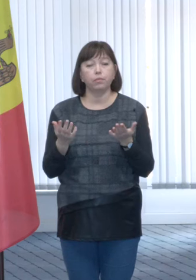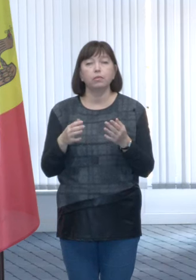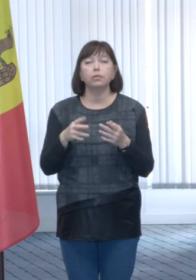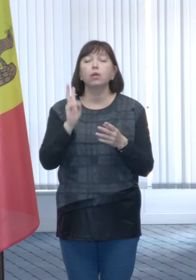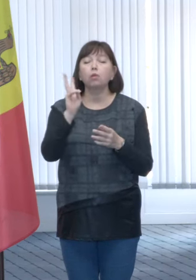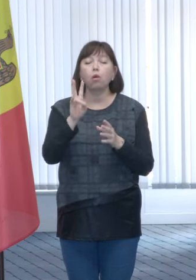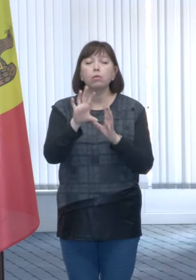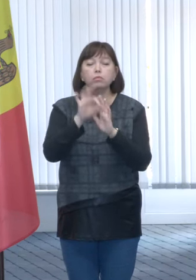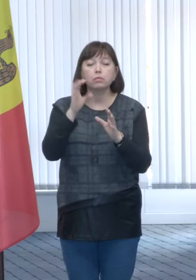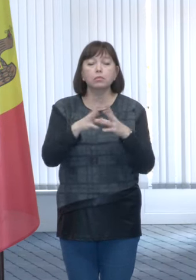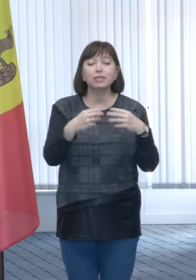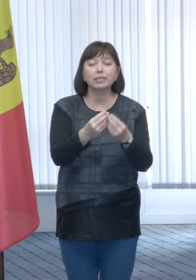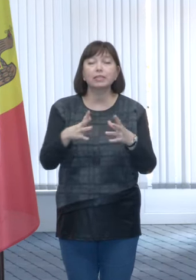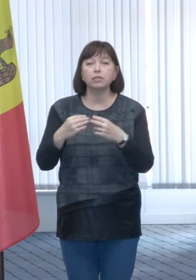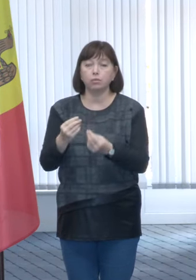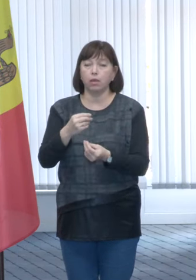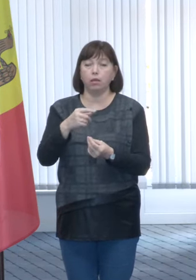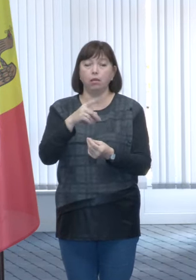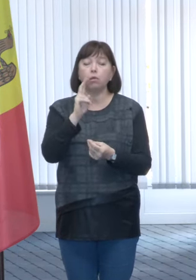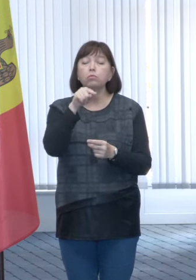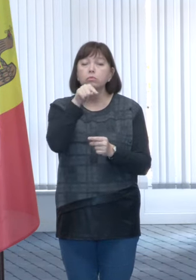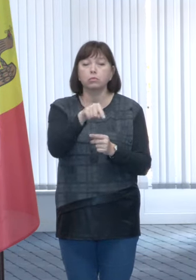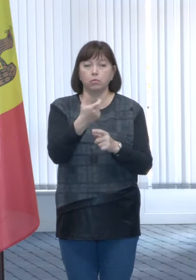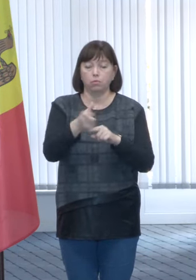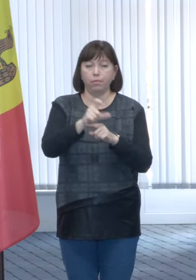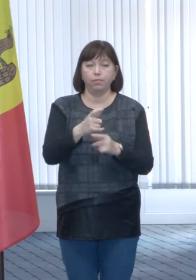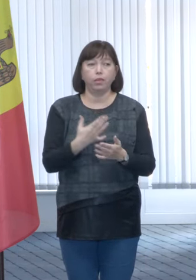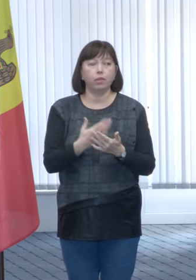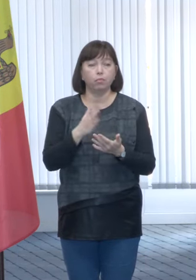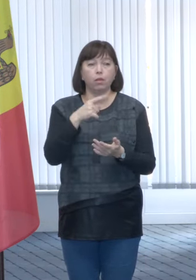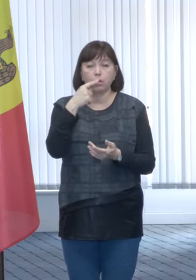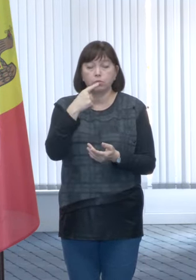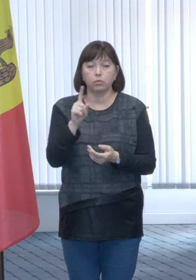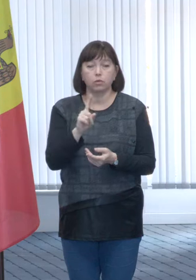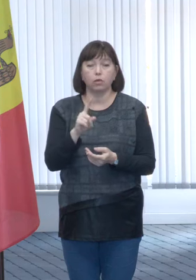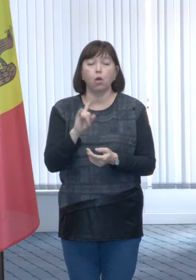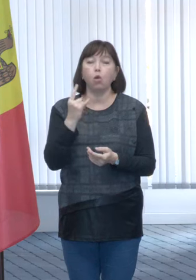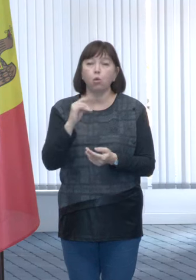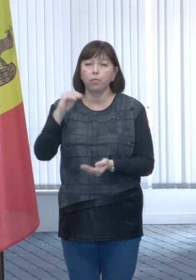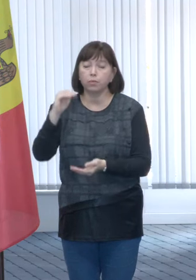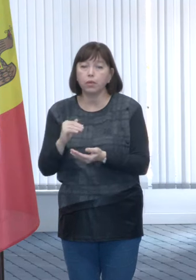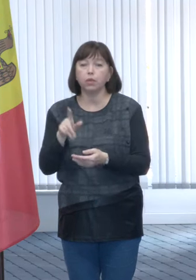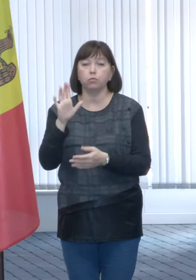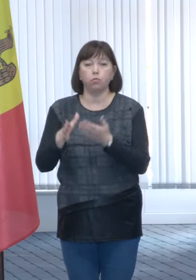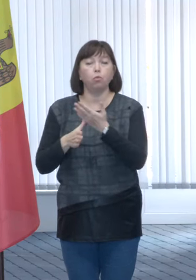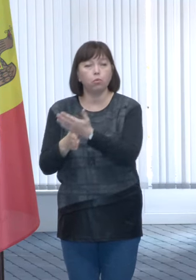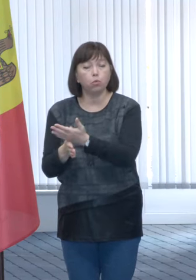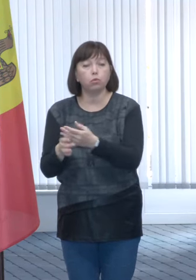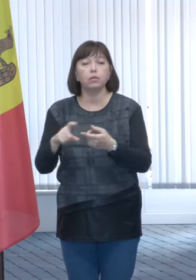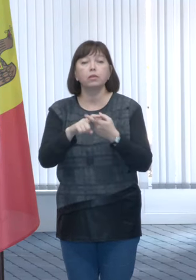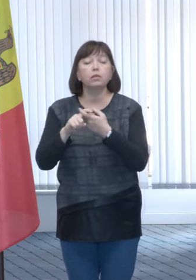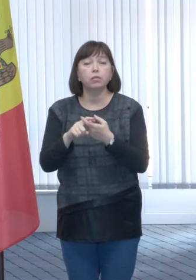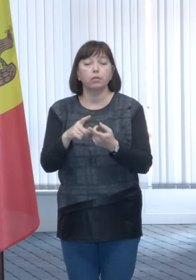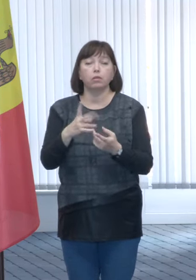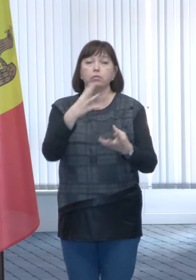țintă sau o spodării țintă, pentru că ați menționat că vor fi oferite aceste subibanești, acest ajutor, în funcție de